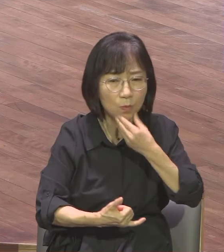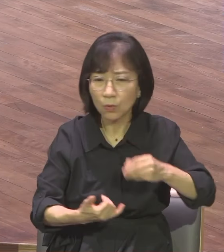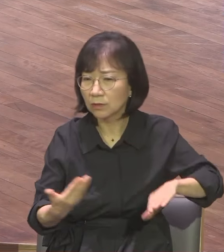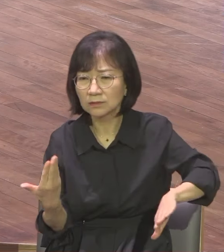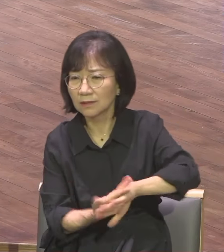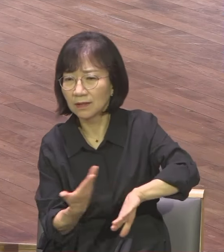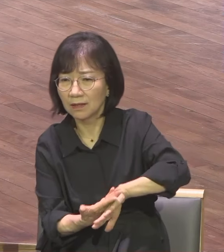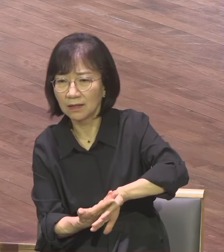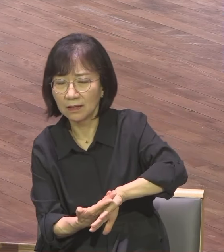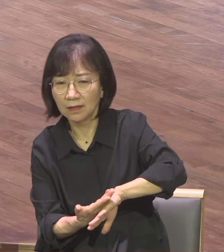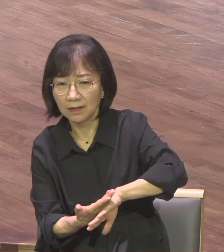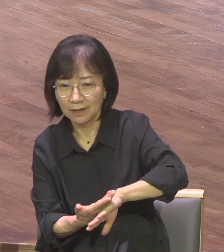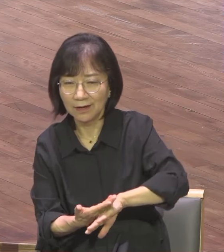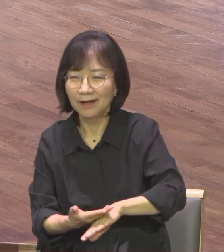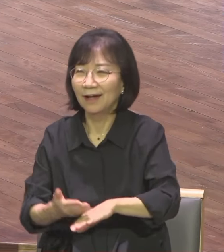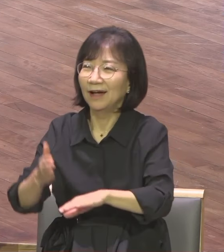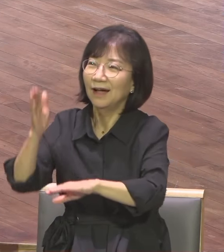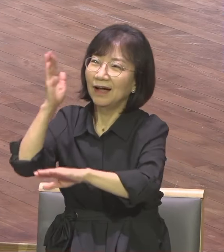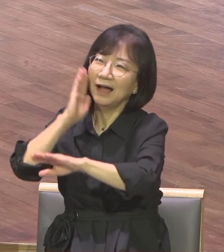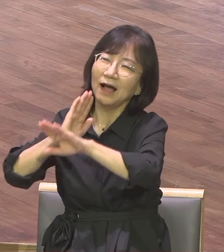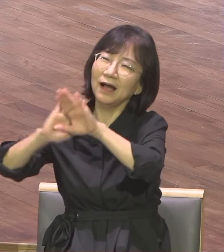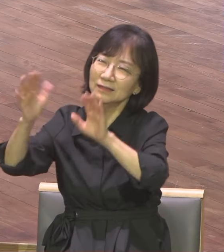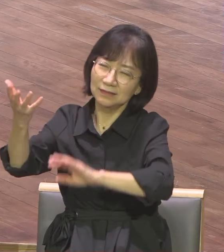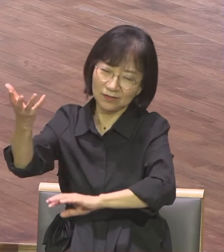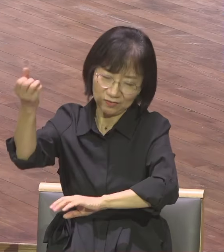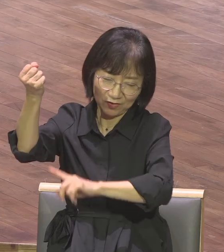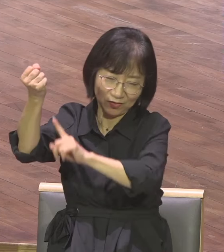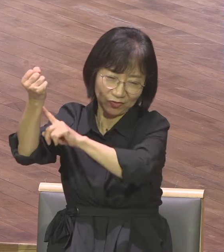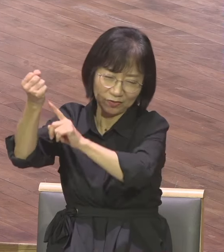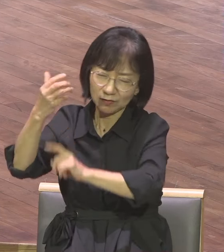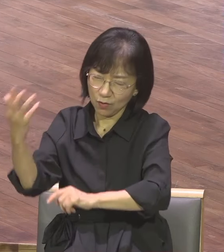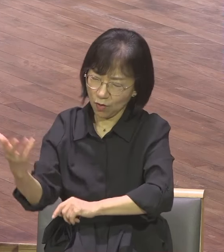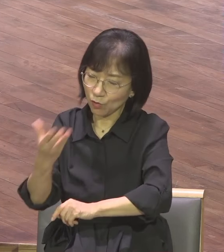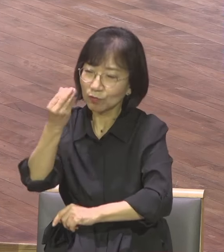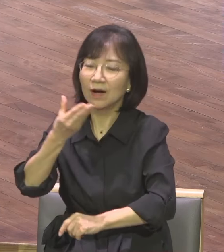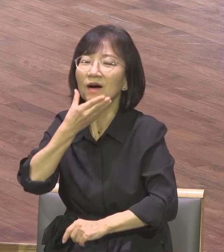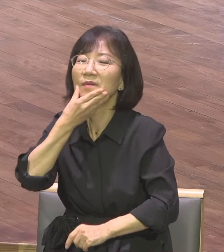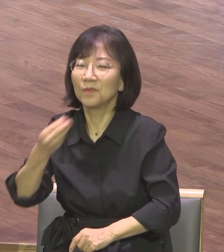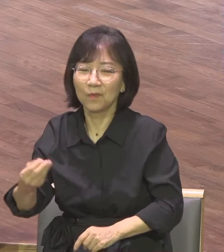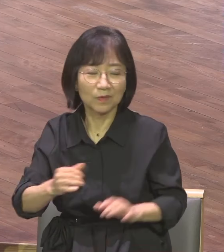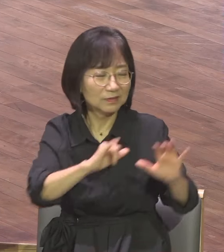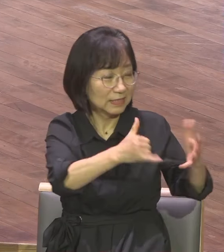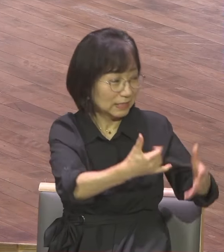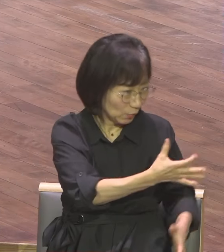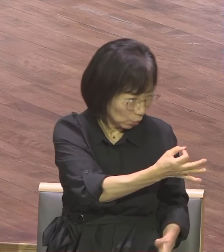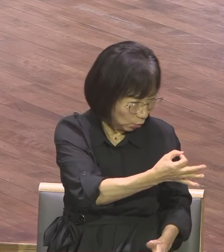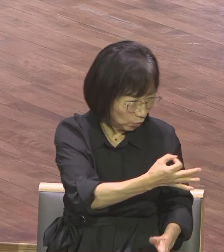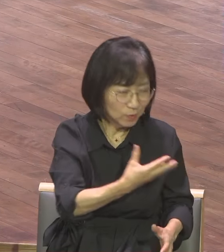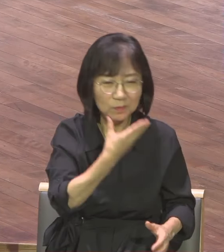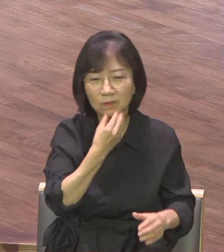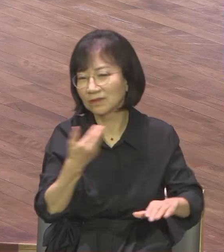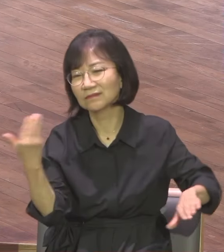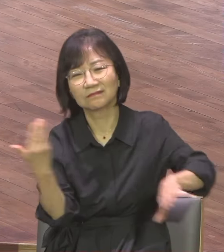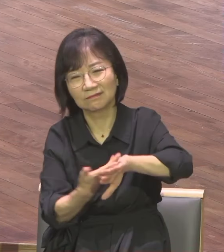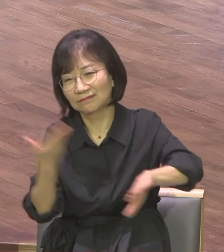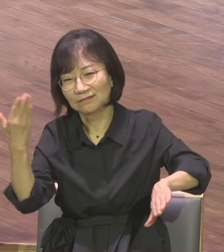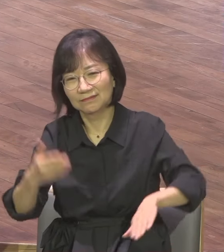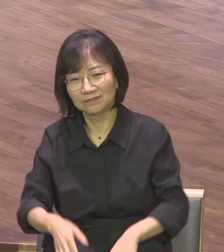하늘에 속한 신령한 복이라고 바울은 말하고 있어요 3절에도 10절에도